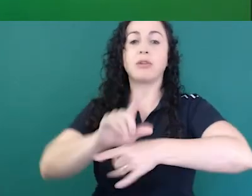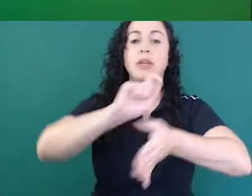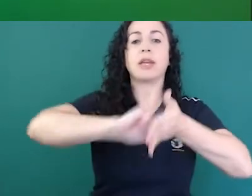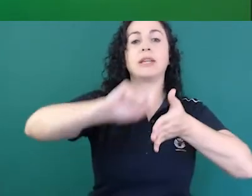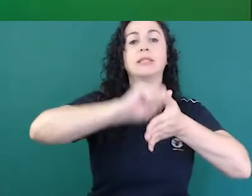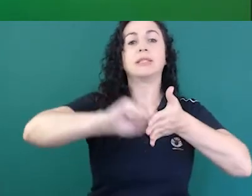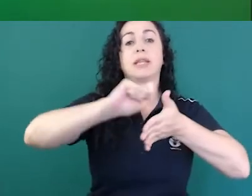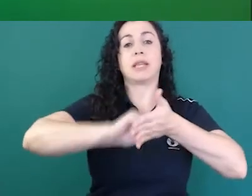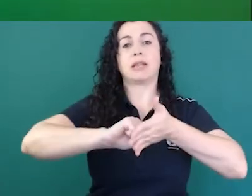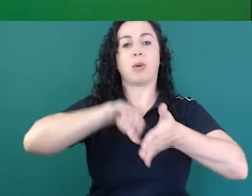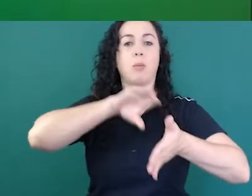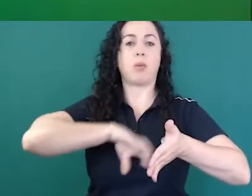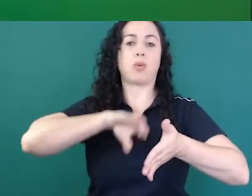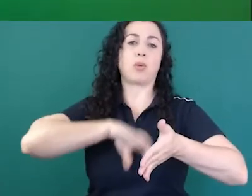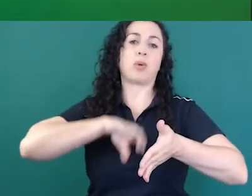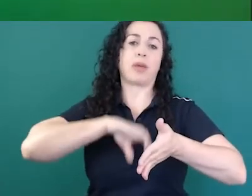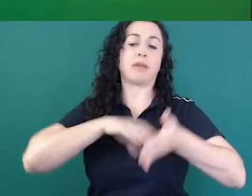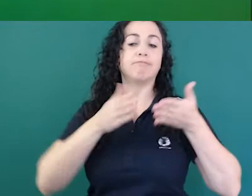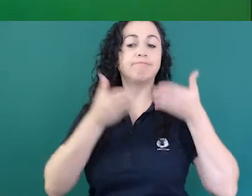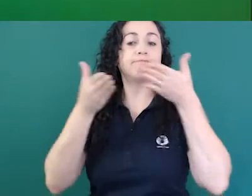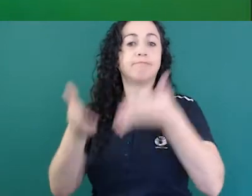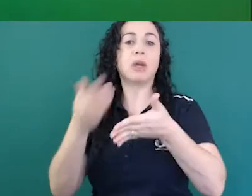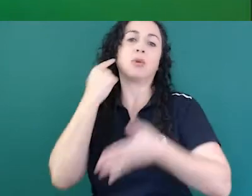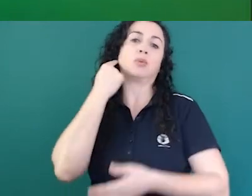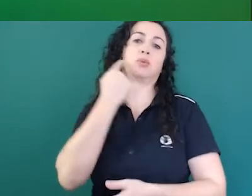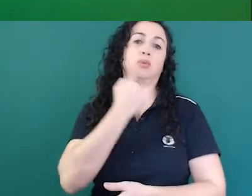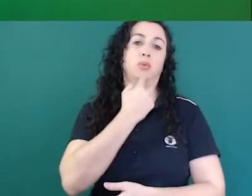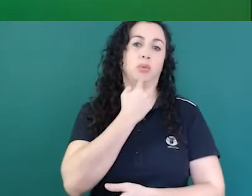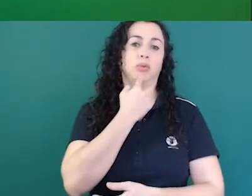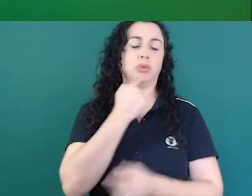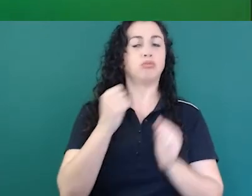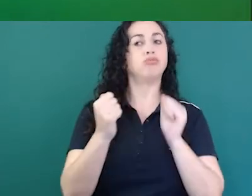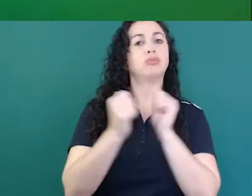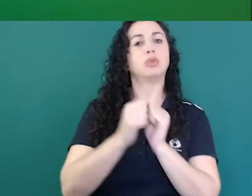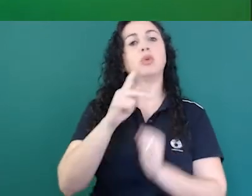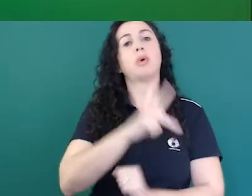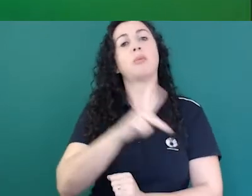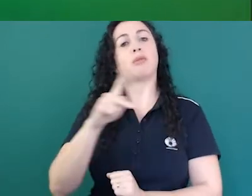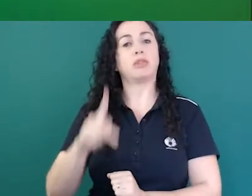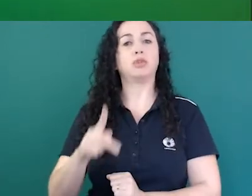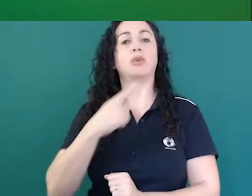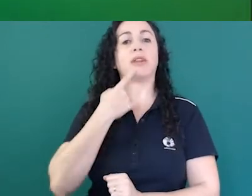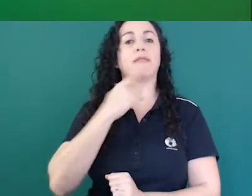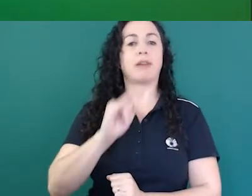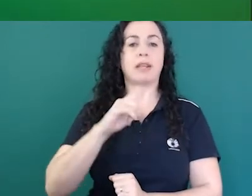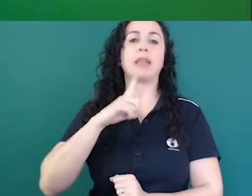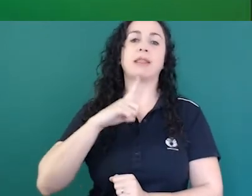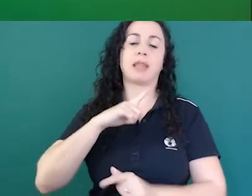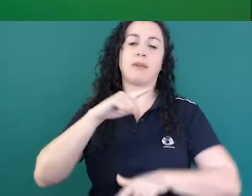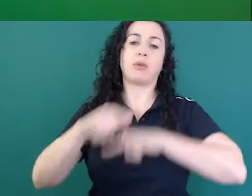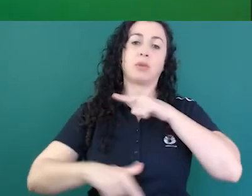português para o surdo, né. Em particular, eu e o professor Ivani orientamos um trabalho de doutorado, né,